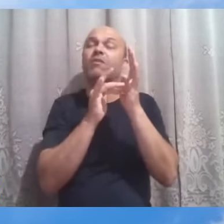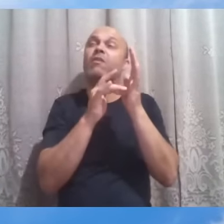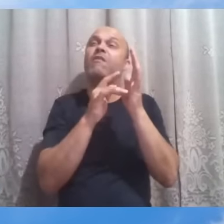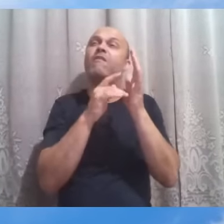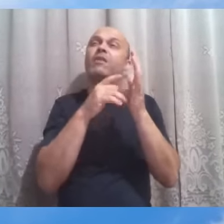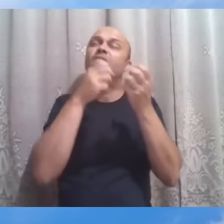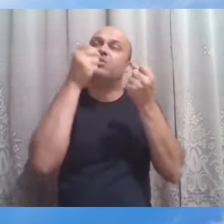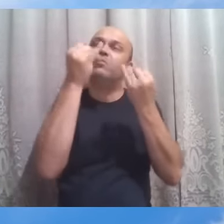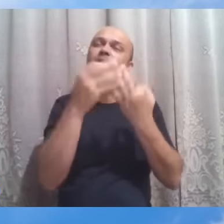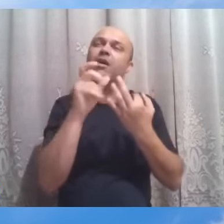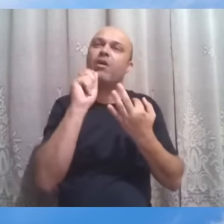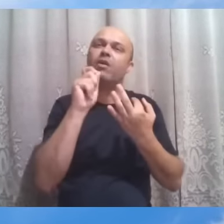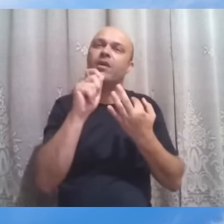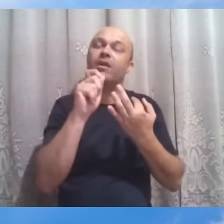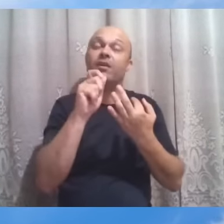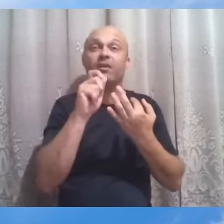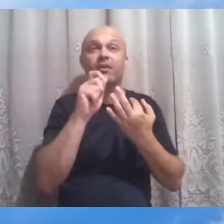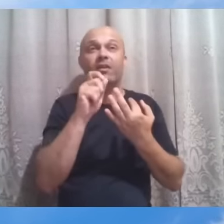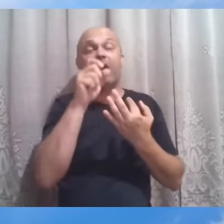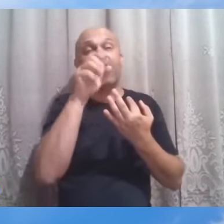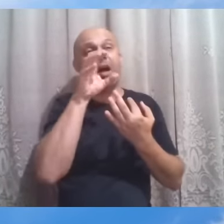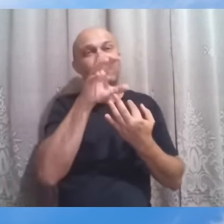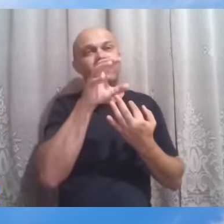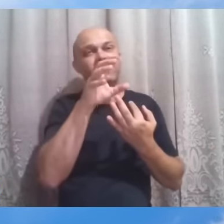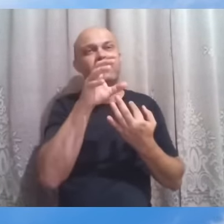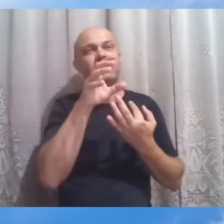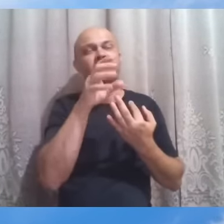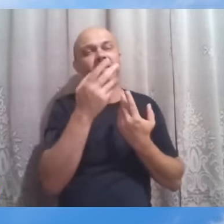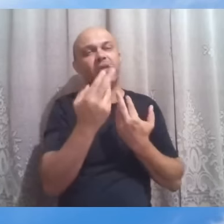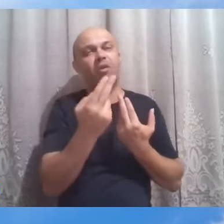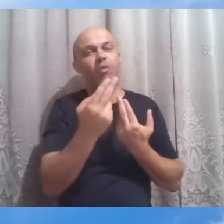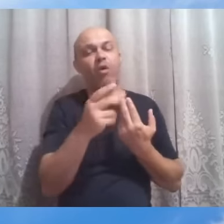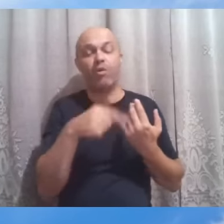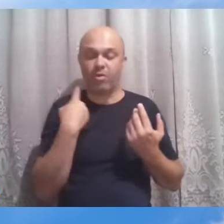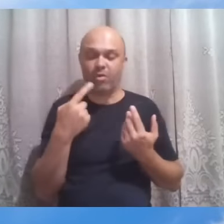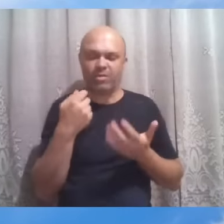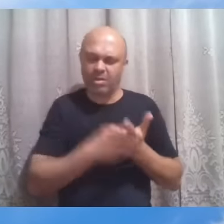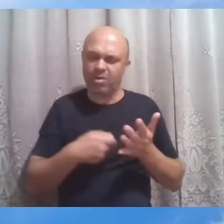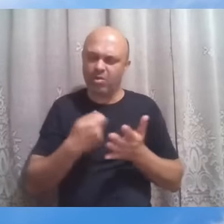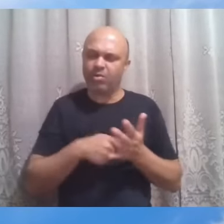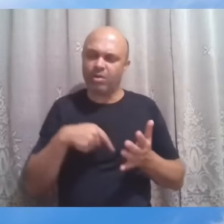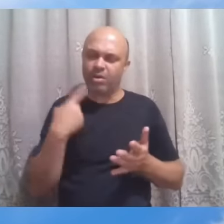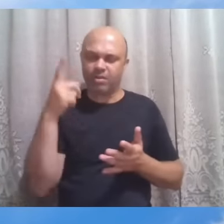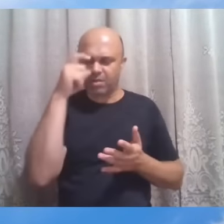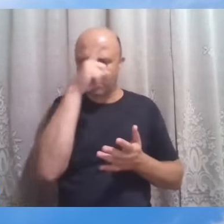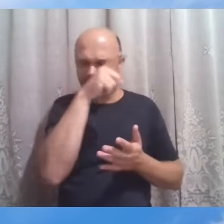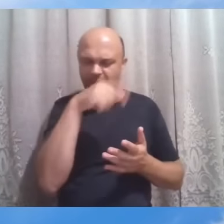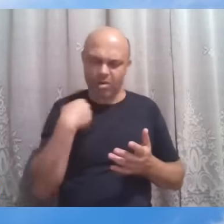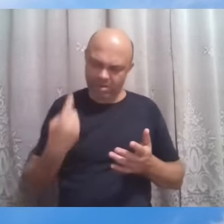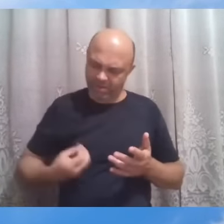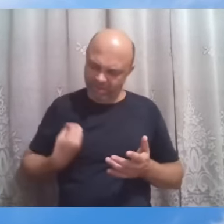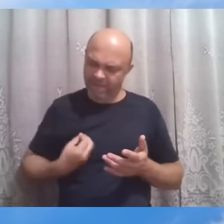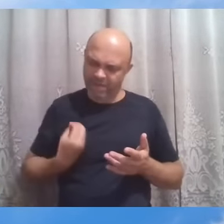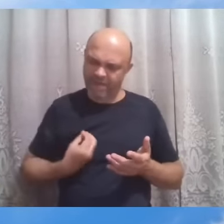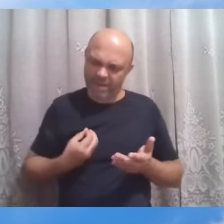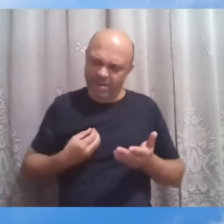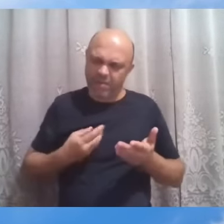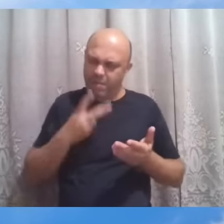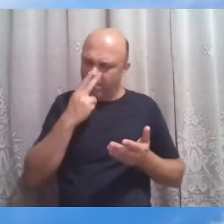muitas vezes assim se dá nas nossas lutas, nas nossas dificuldades, a gente vai vivendo, vai mergulhando na experiência